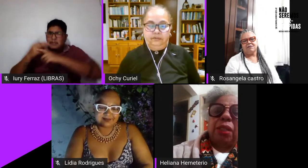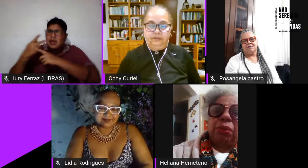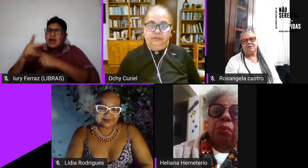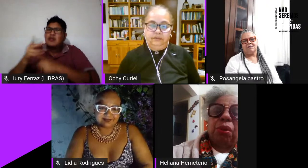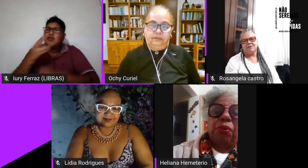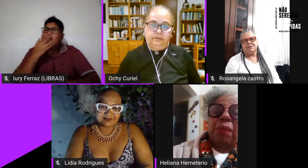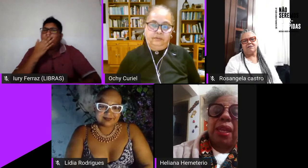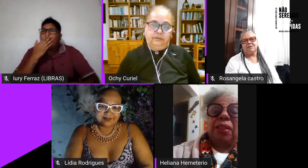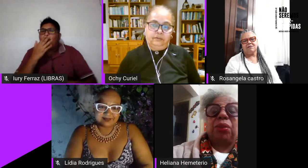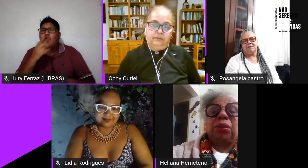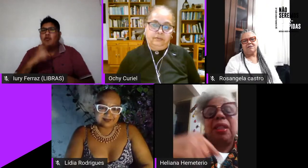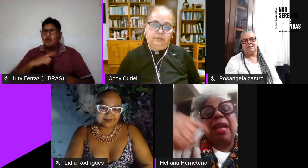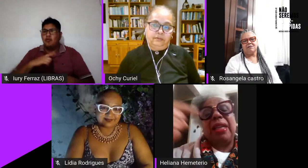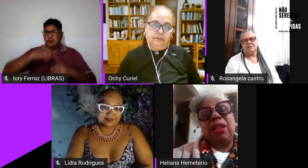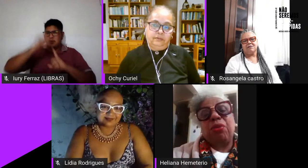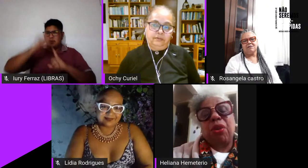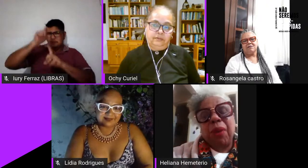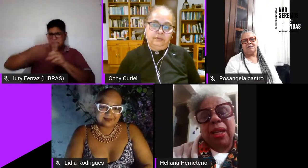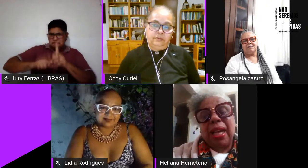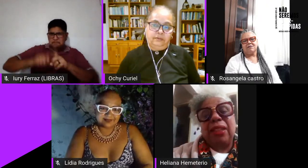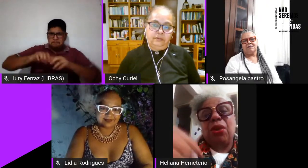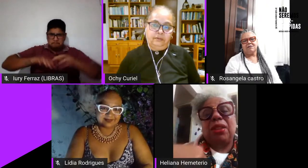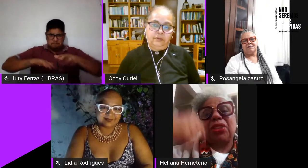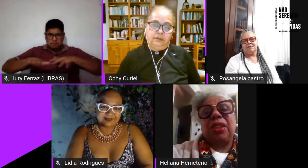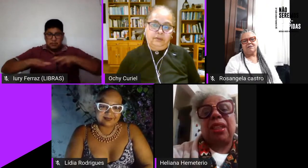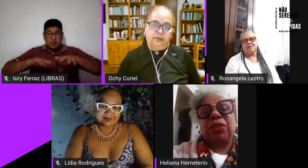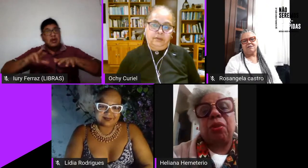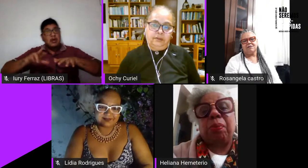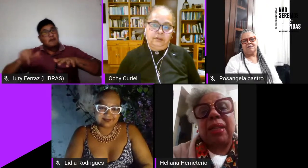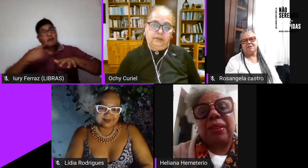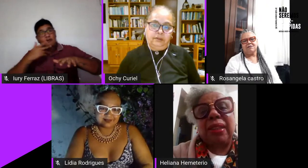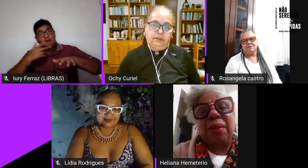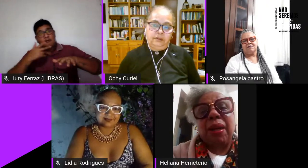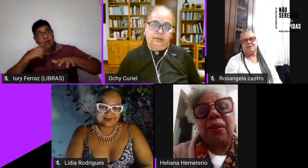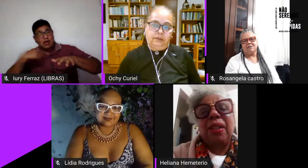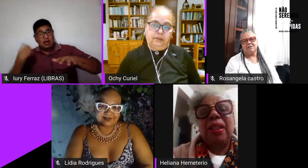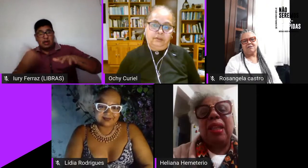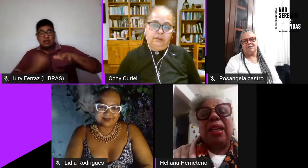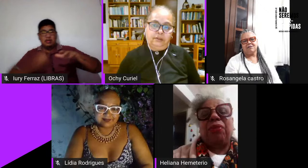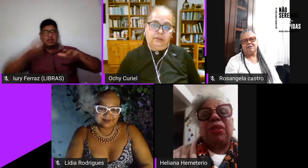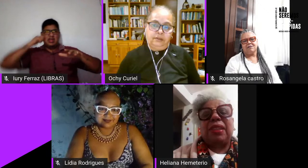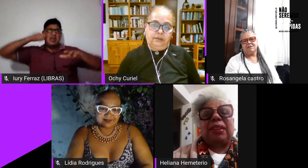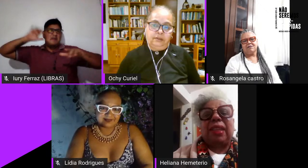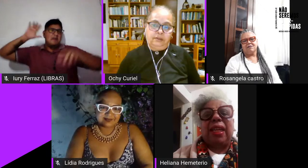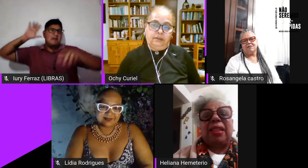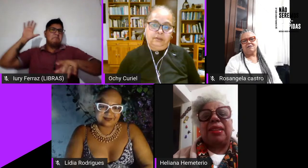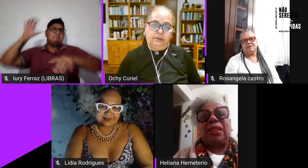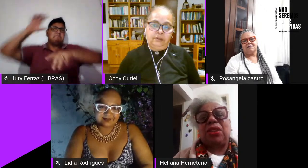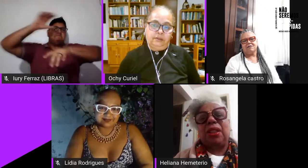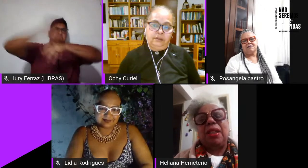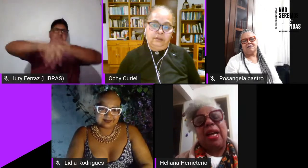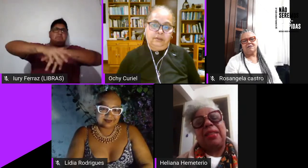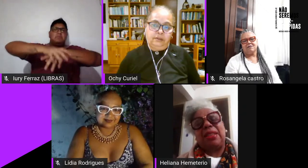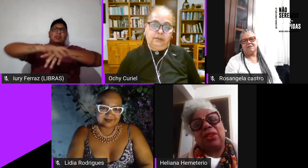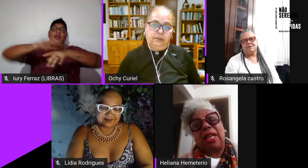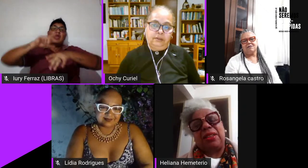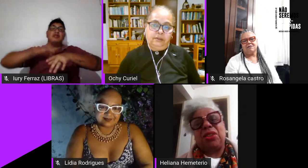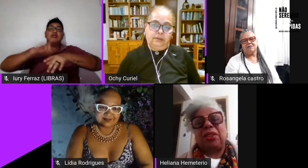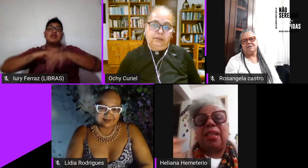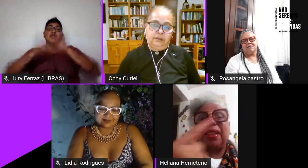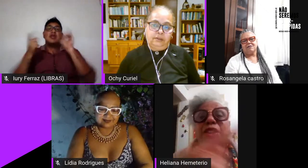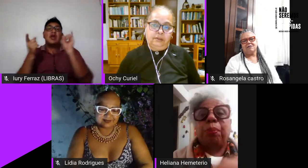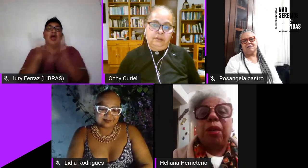protagonismo do movimento e aí eu vou falar e nós as negras vamos pra cima e aí você tem as anti as